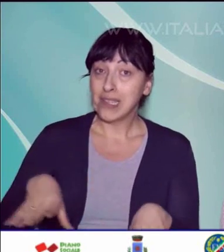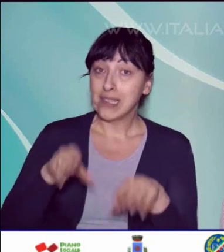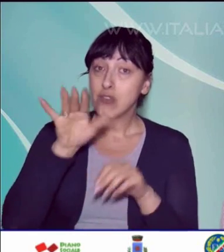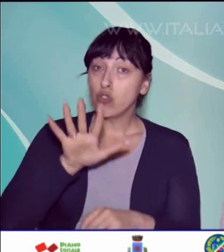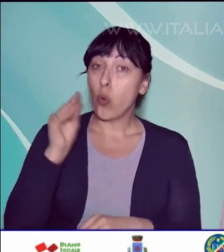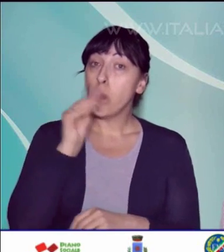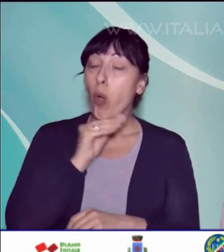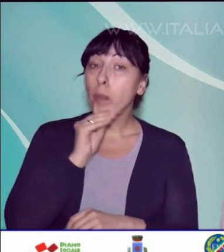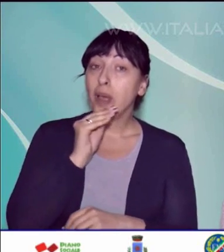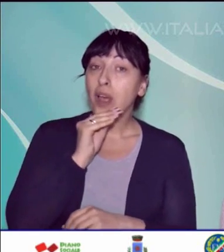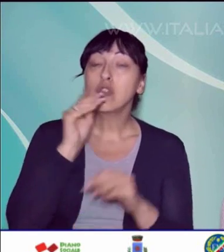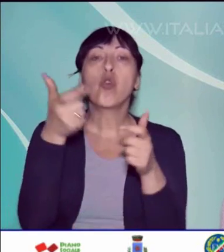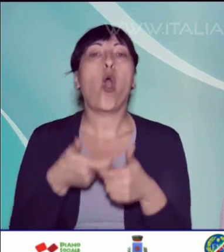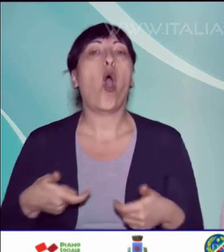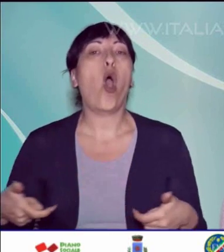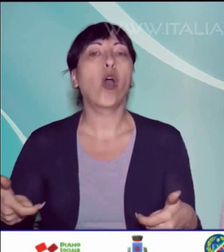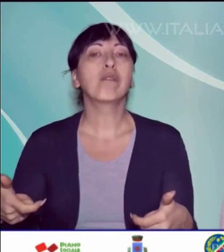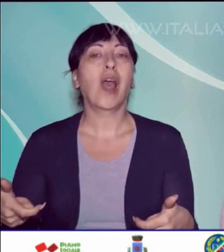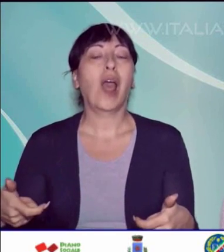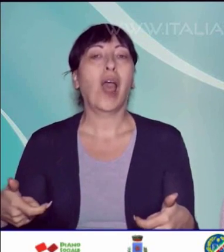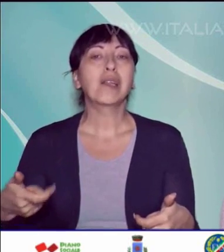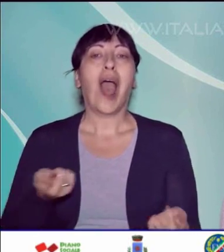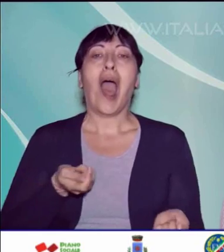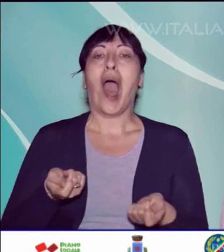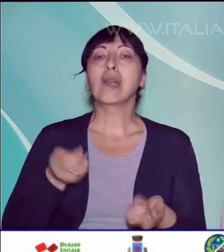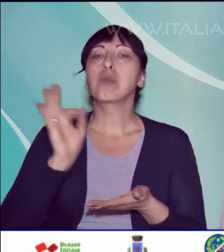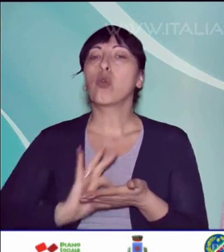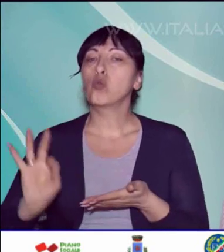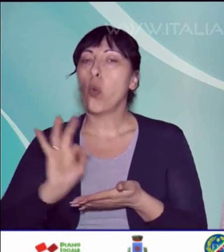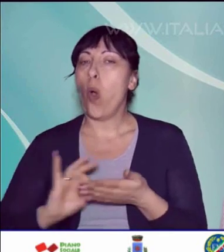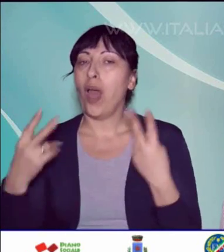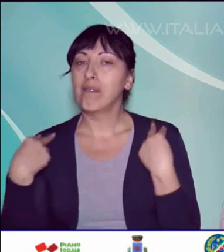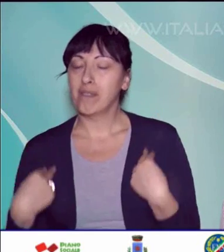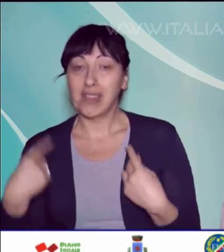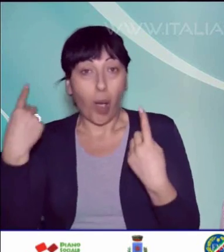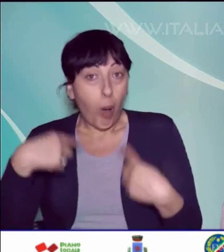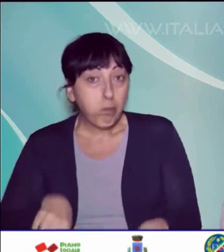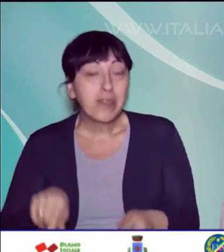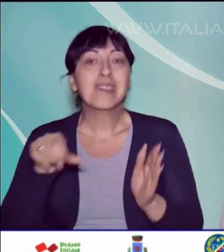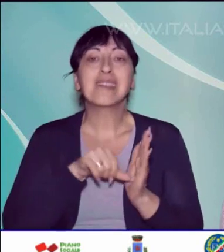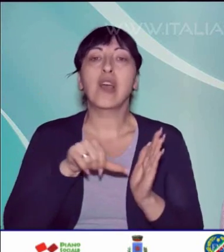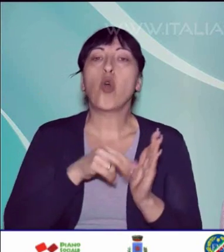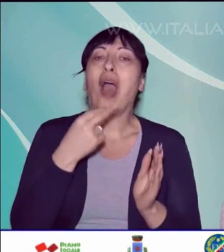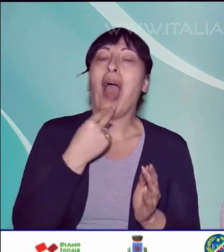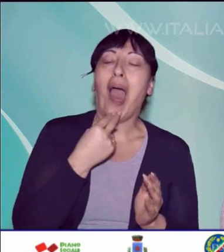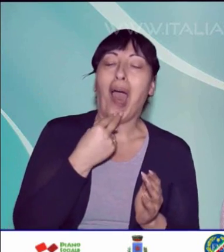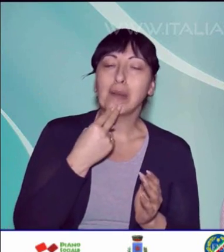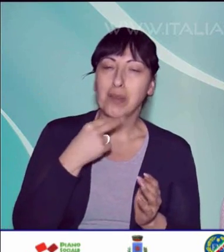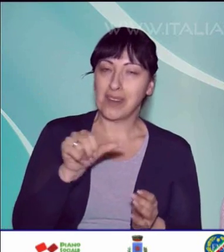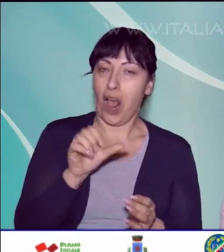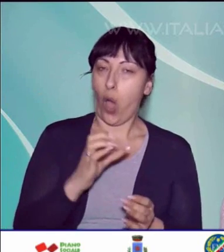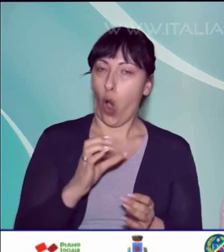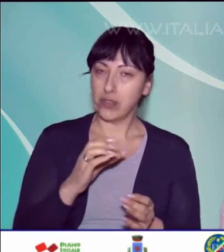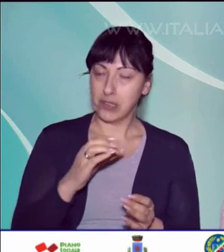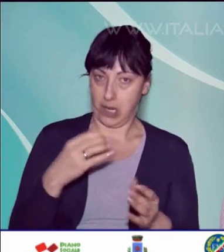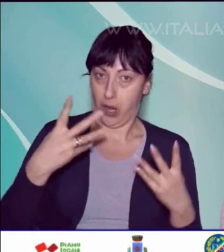17, il convegno Arbitro Scuola di Vita, organizzato dalla sezione Arbitri di Sala Consilina,